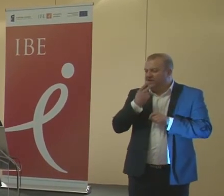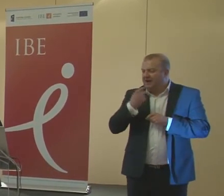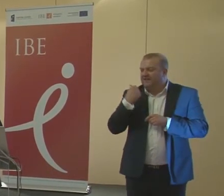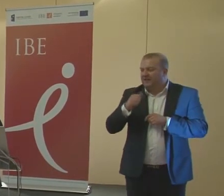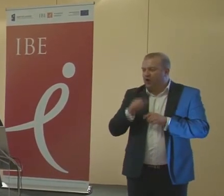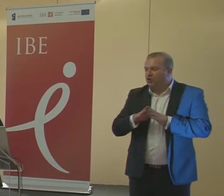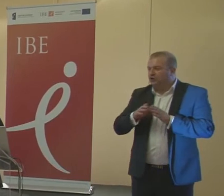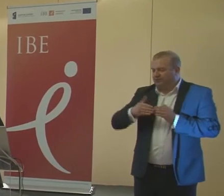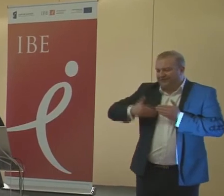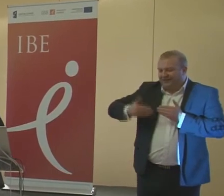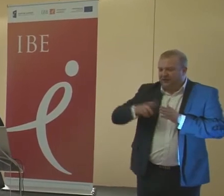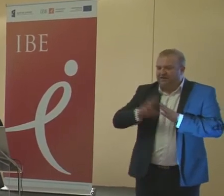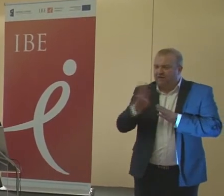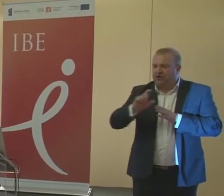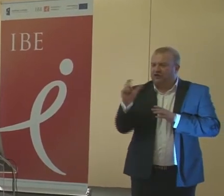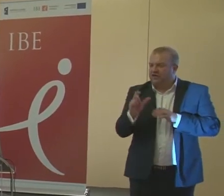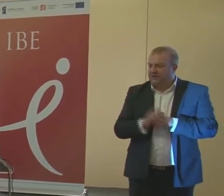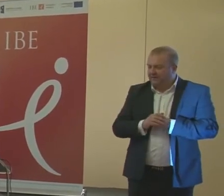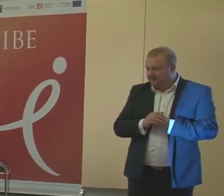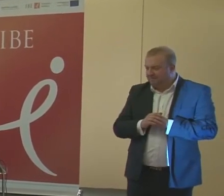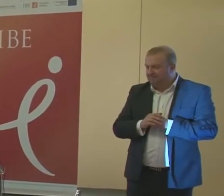tygodniu, cyklicznie, we wtorki i w czwartki,